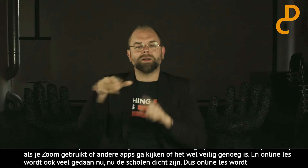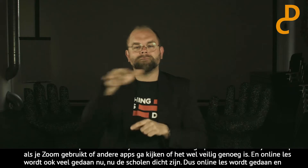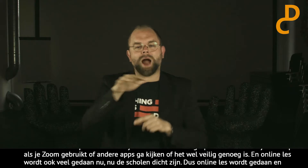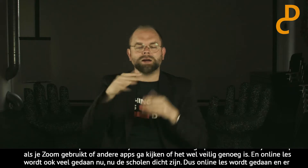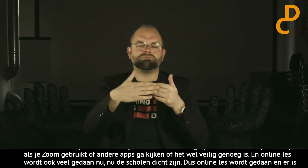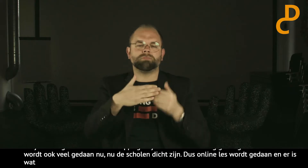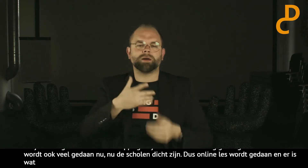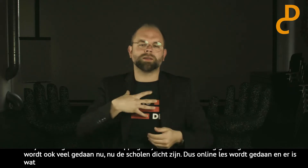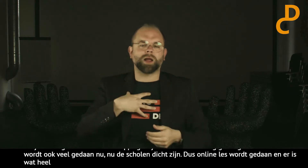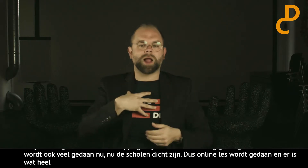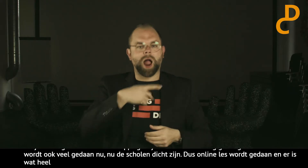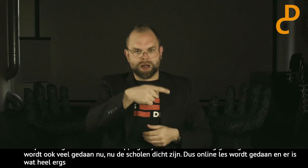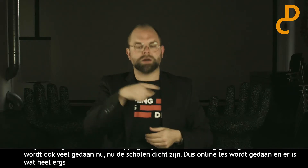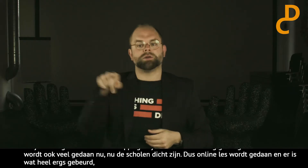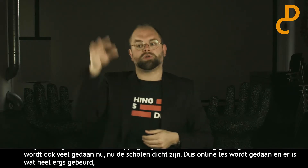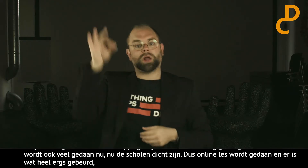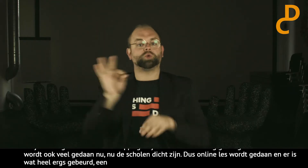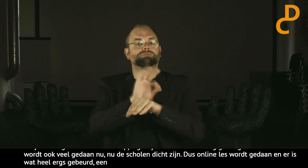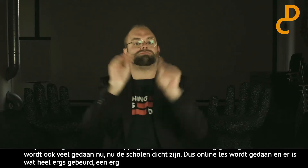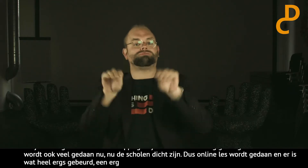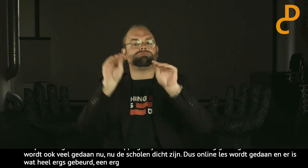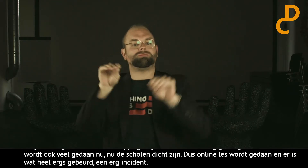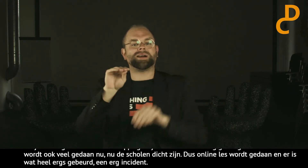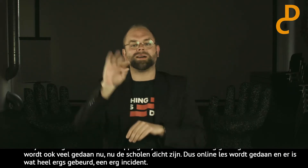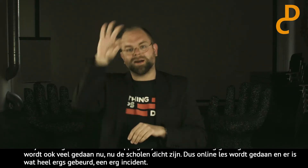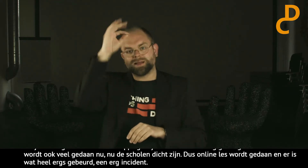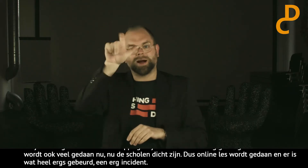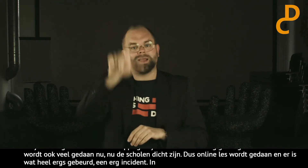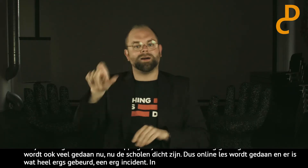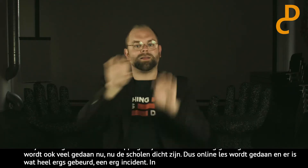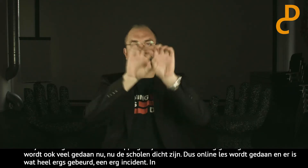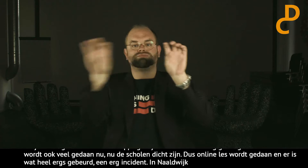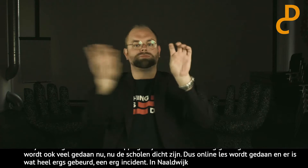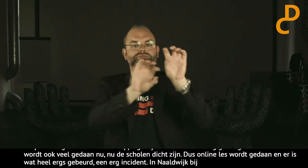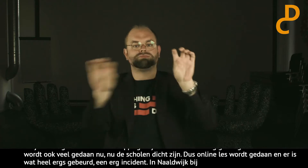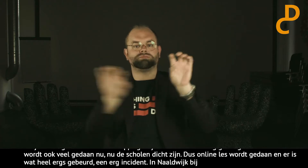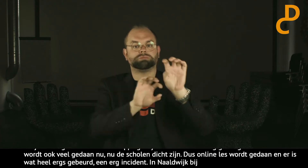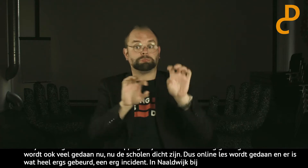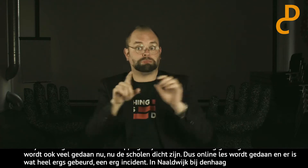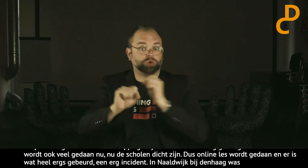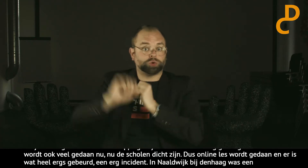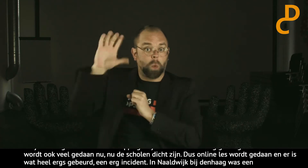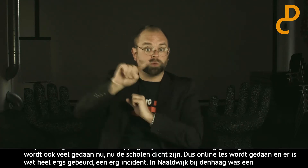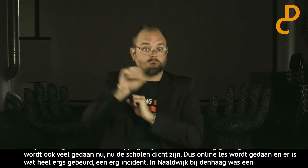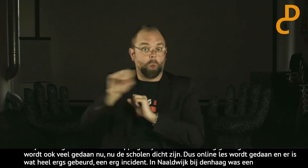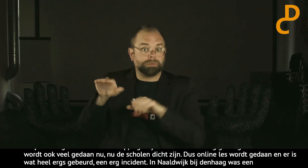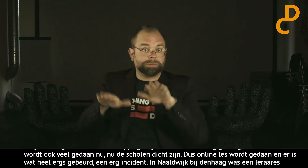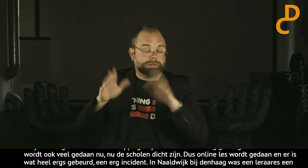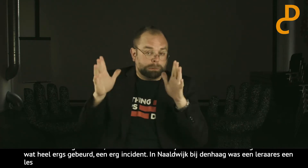incident. In Naaldwijk, bij Den Haag, was een lerares een les aan het geven. Via Zoom